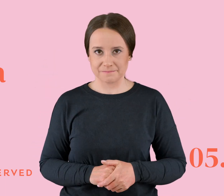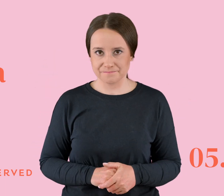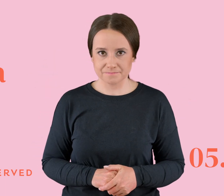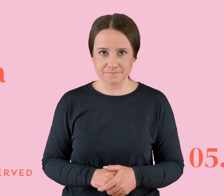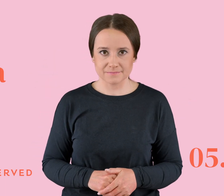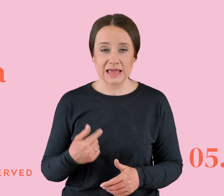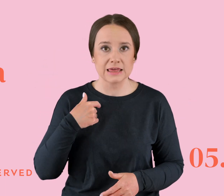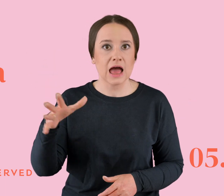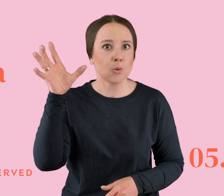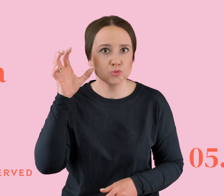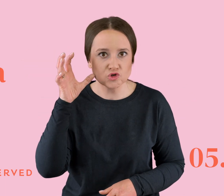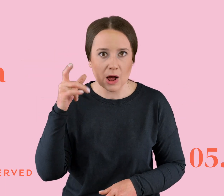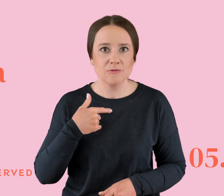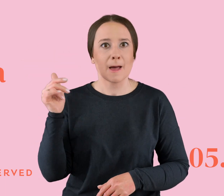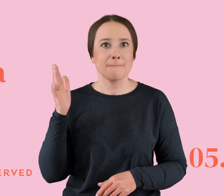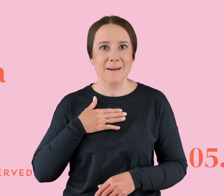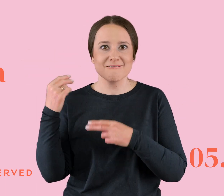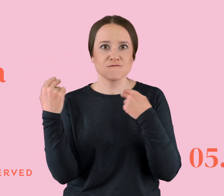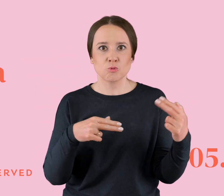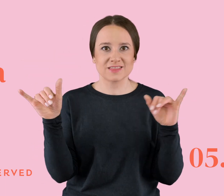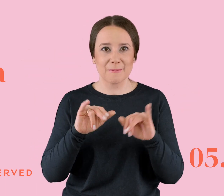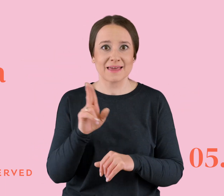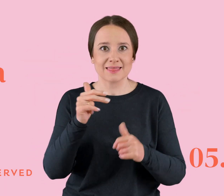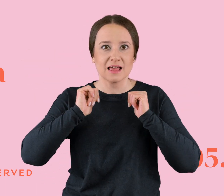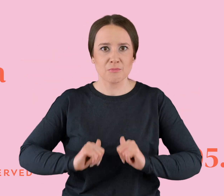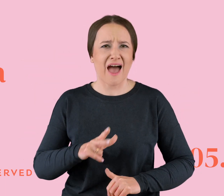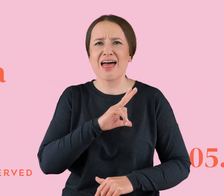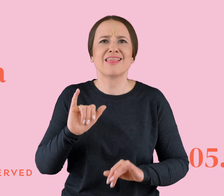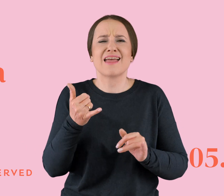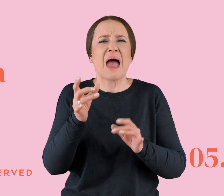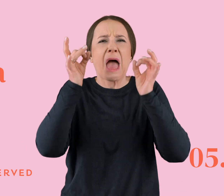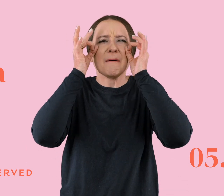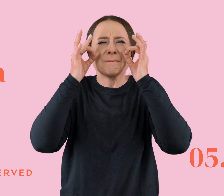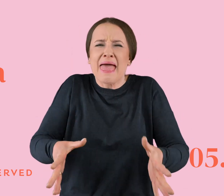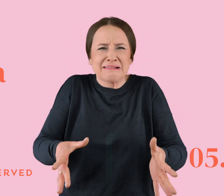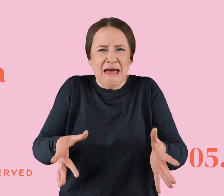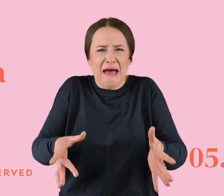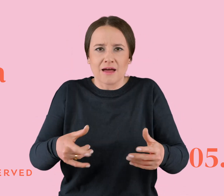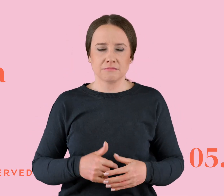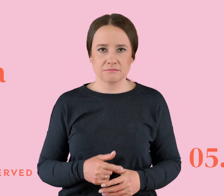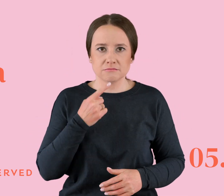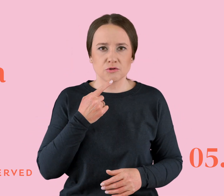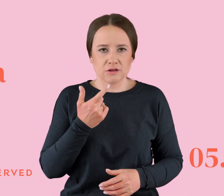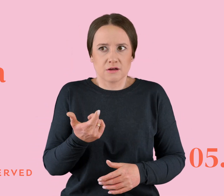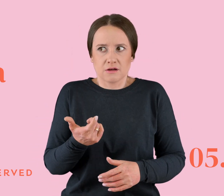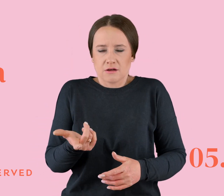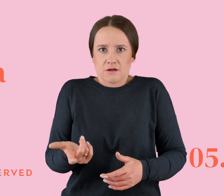Usłyszałem, że mam wrócić na imprezę, jak już się uspokoję, a nie jak jakaś beksa. Co za w ogóle obrzydliwy, toksyczny, obdzierający